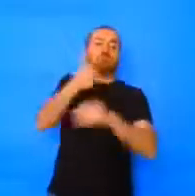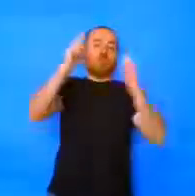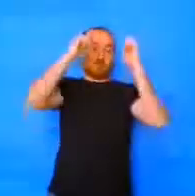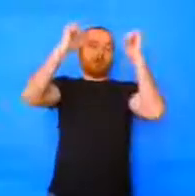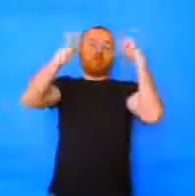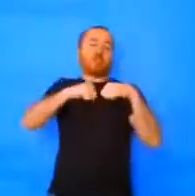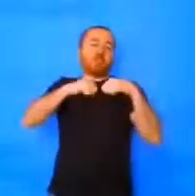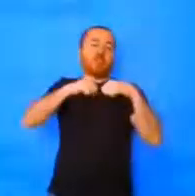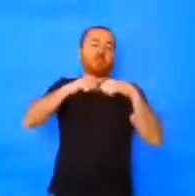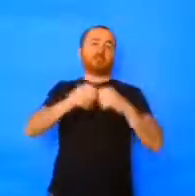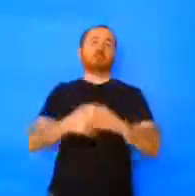Fijó.